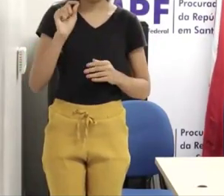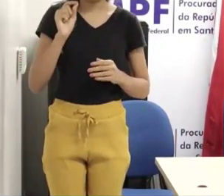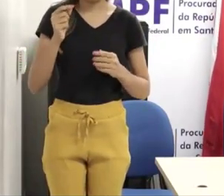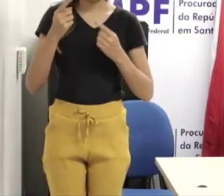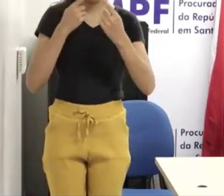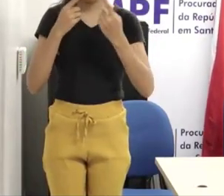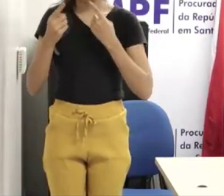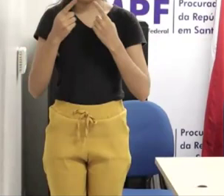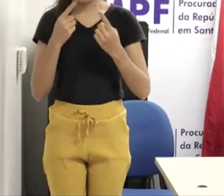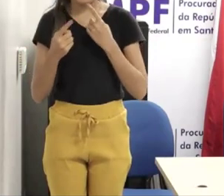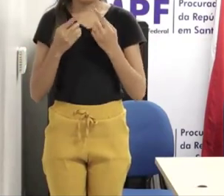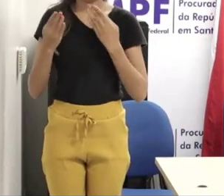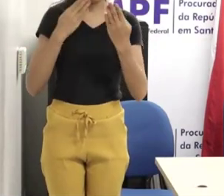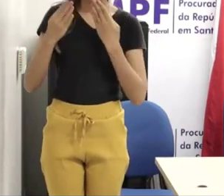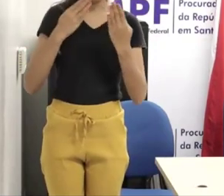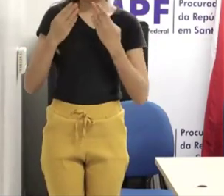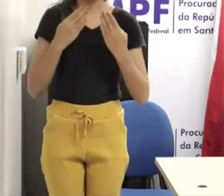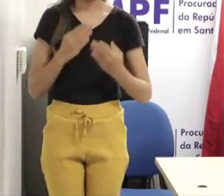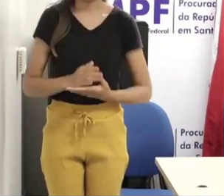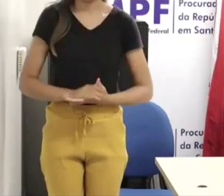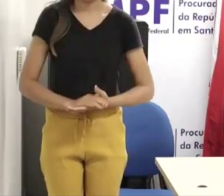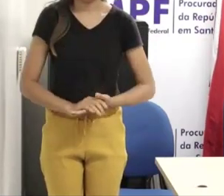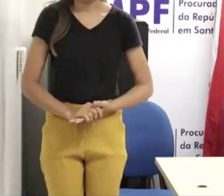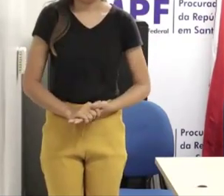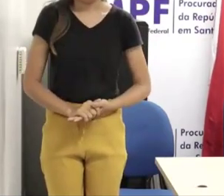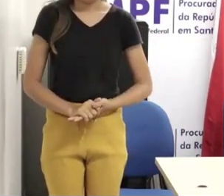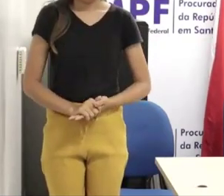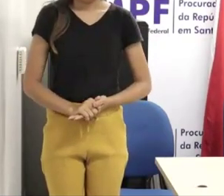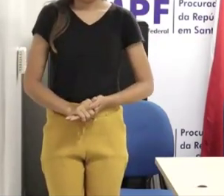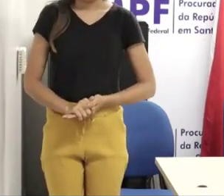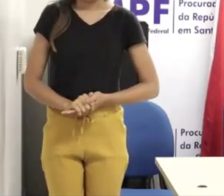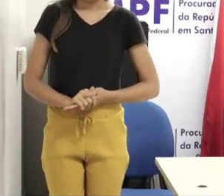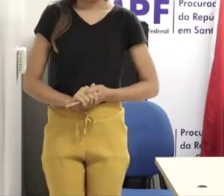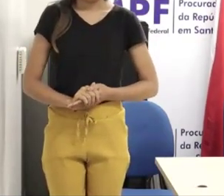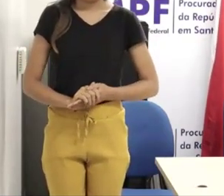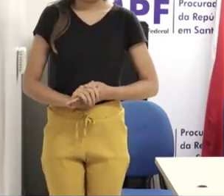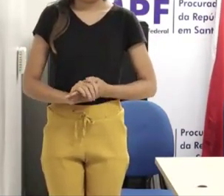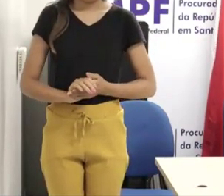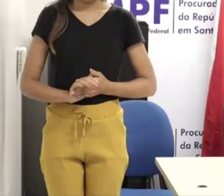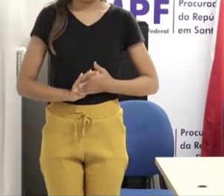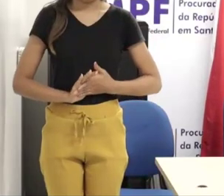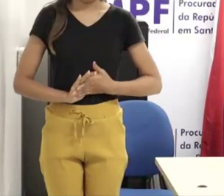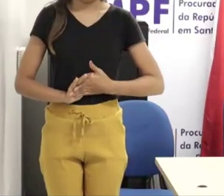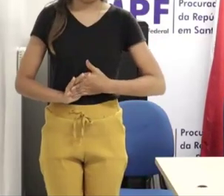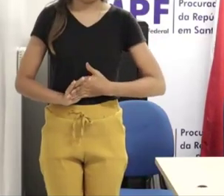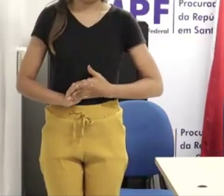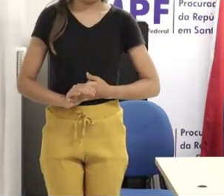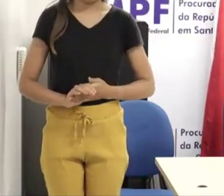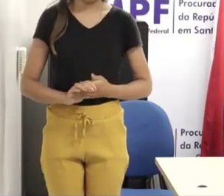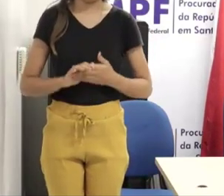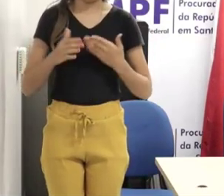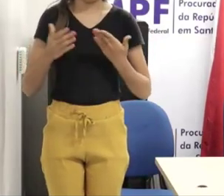várias considerações relacionadas às estatísticas relacionadas a